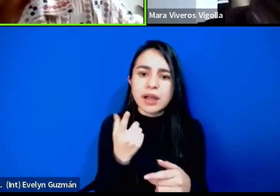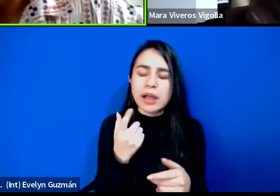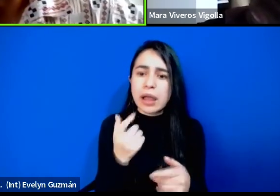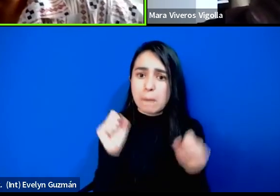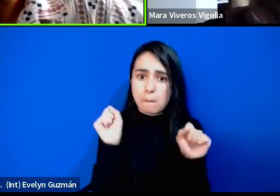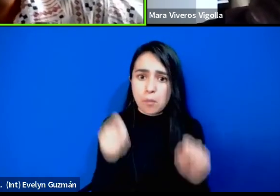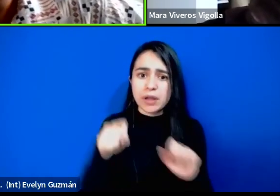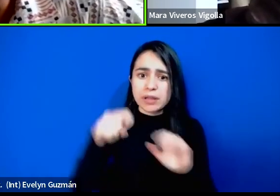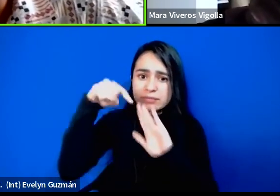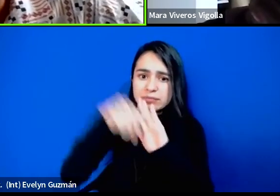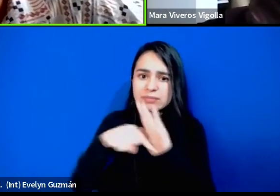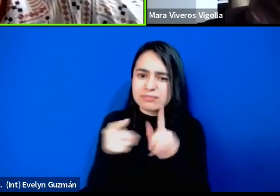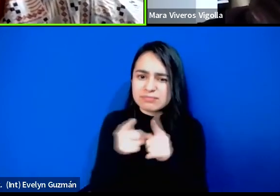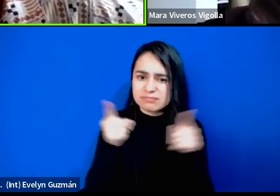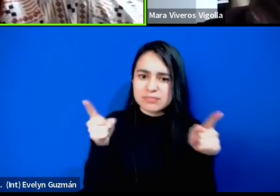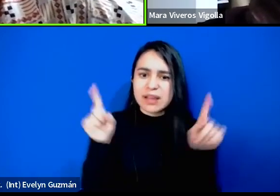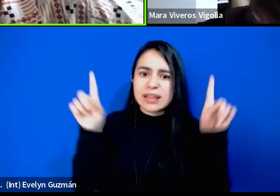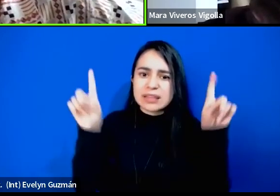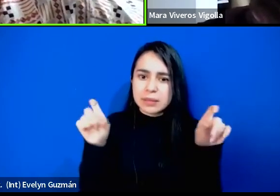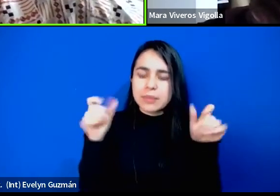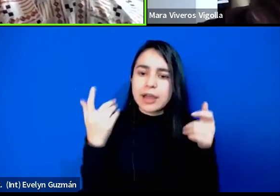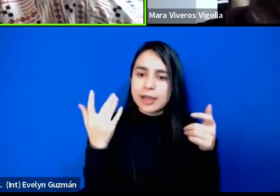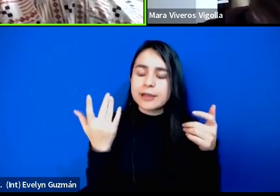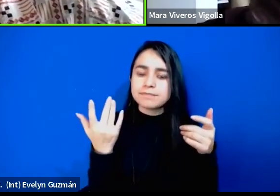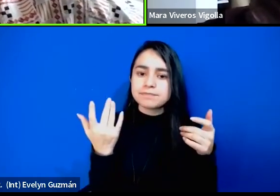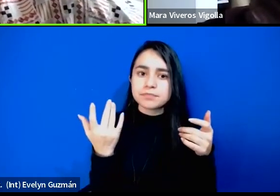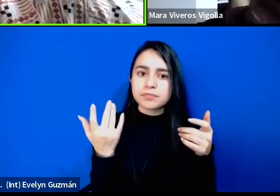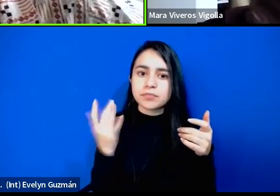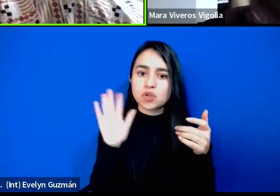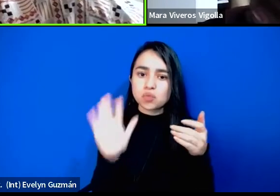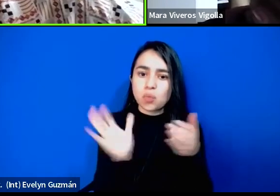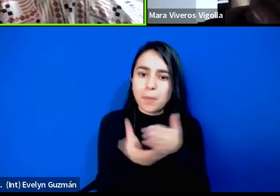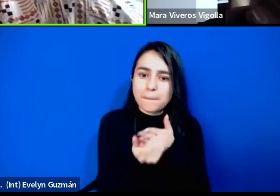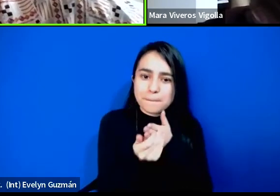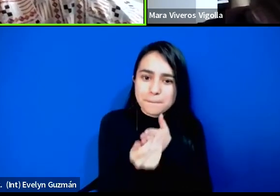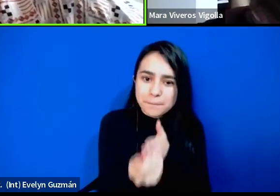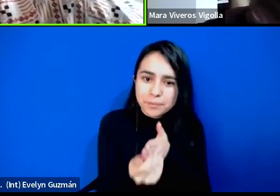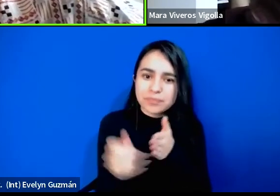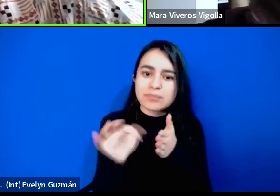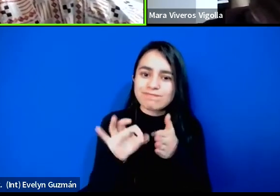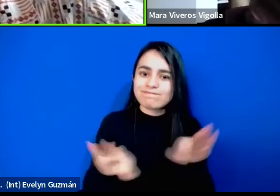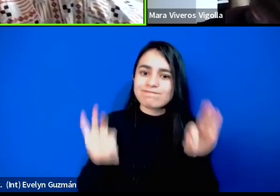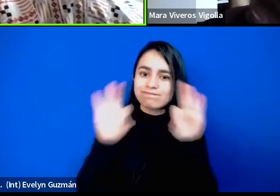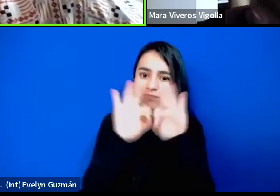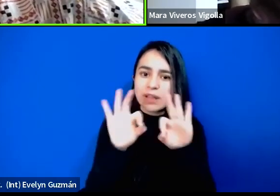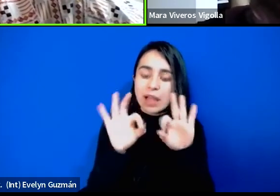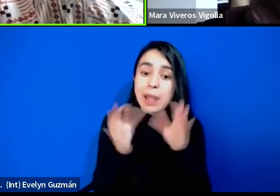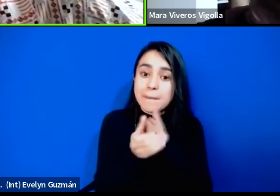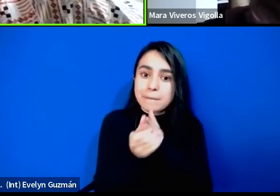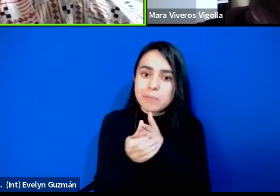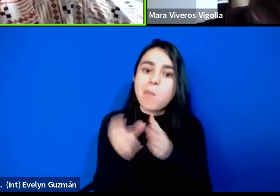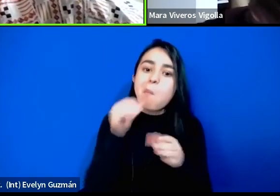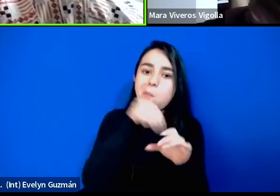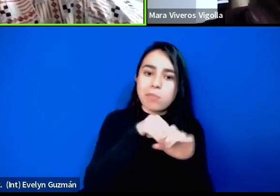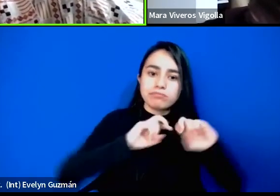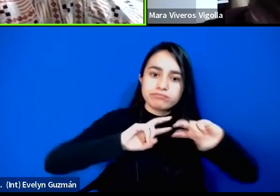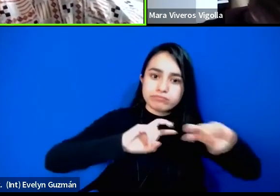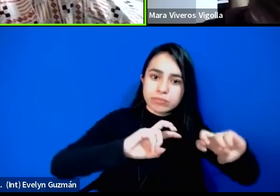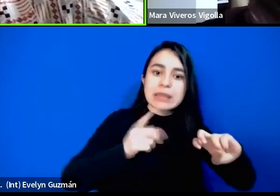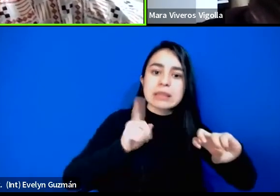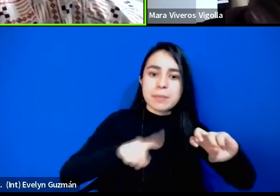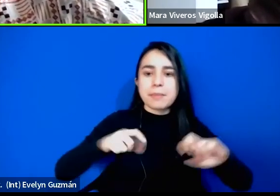más sobre la importancia metodológica y los retos que ello implica tanto en la investigación como en el activismo